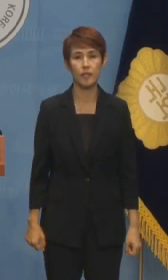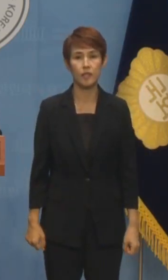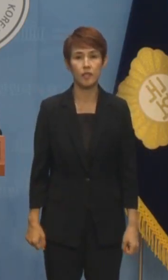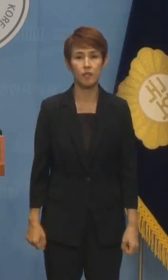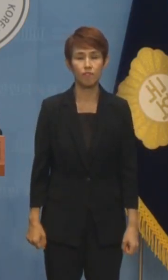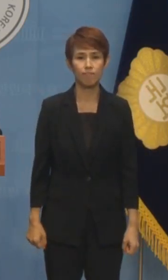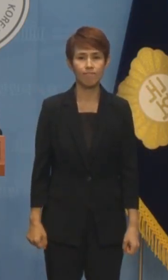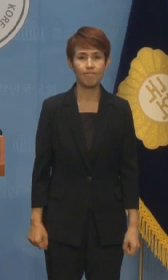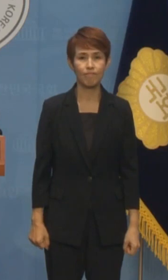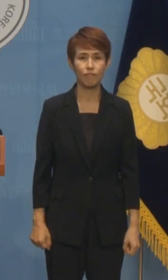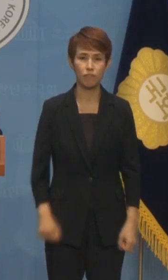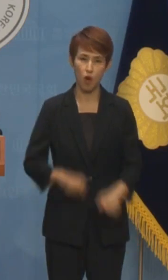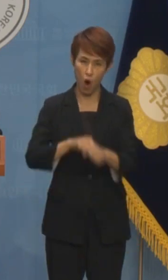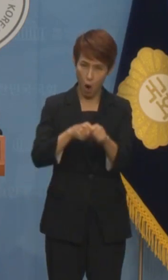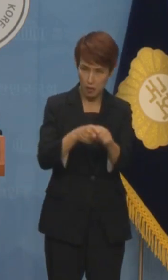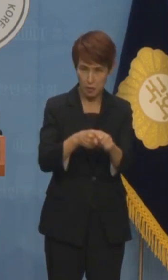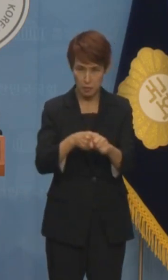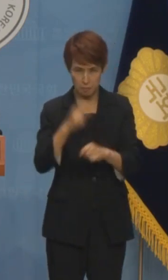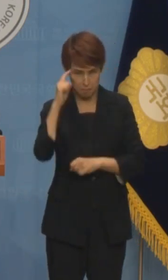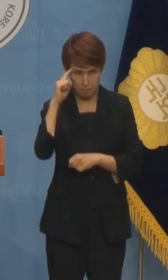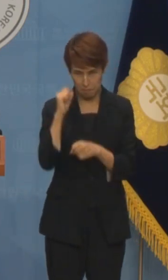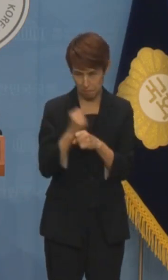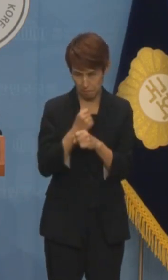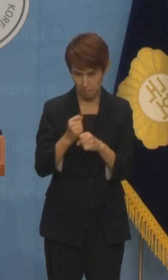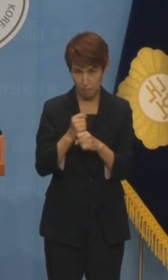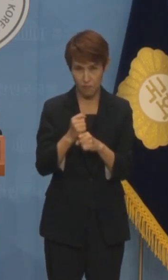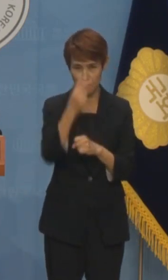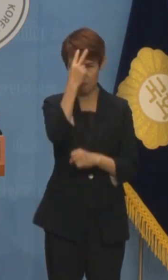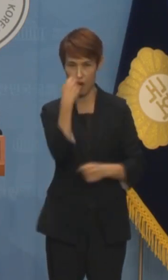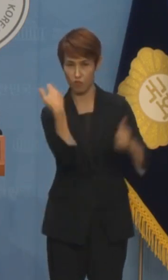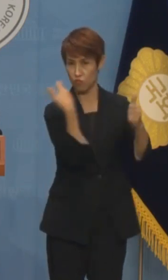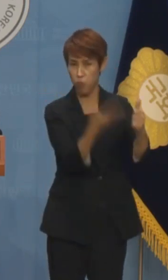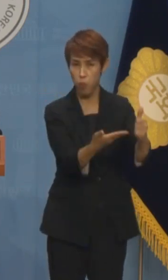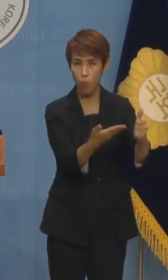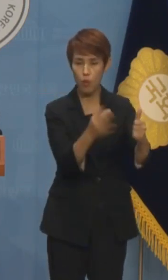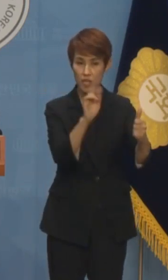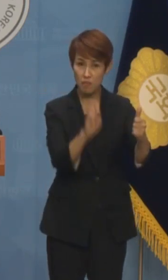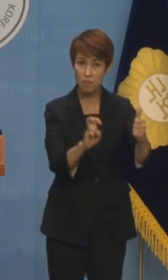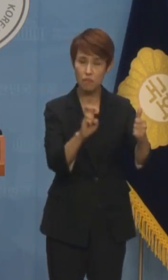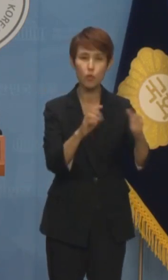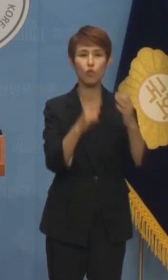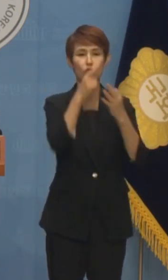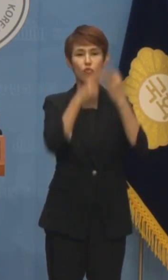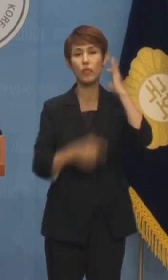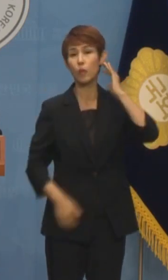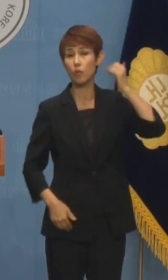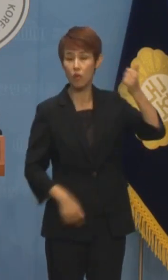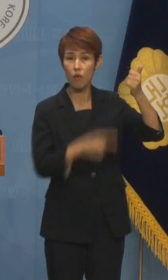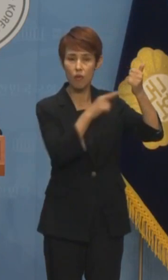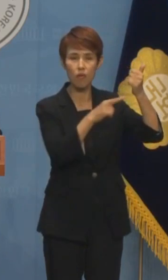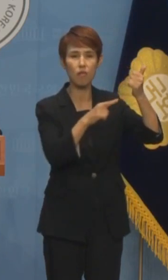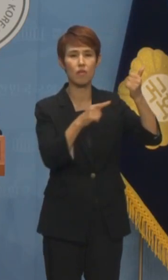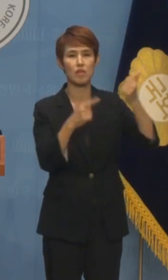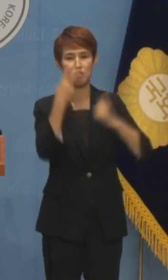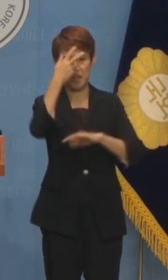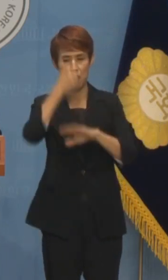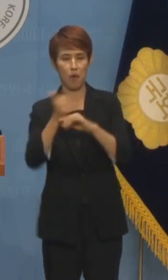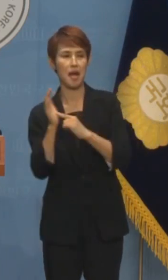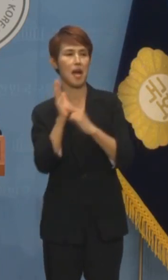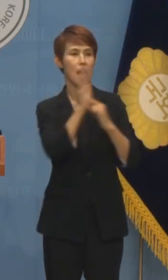억지 짜맞추기 수사로 면제부를 주고 윤석열 대통령께 이런 수사 결과를 핑계로